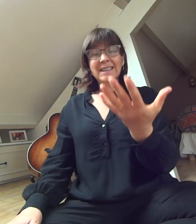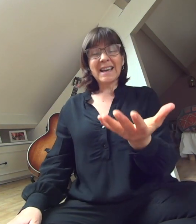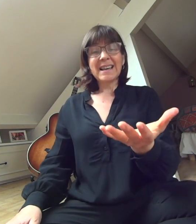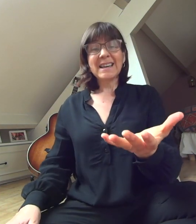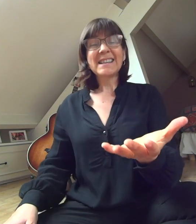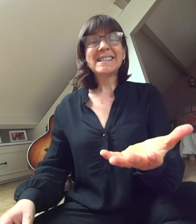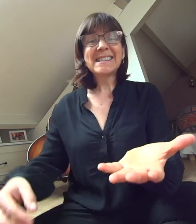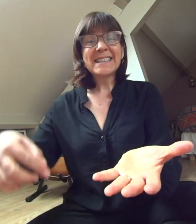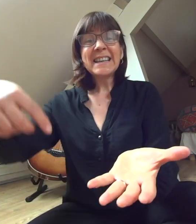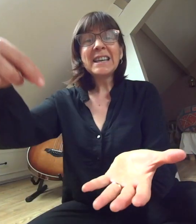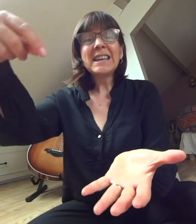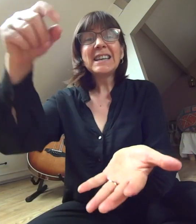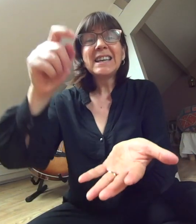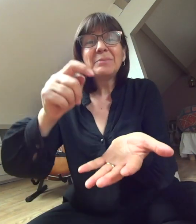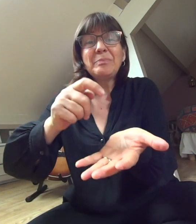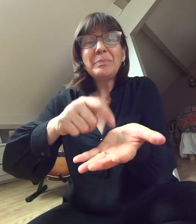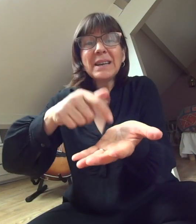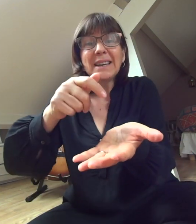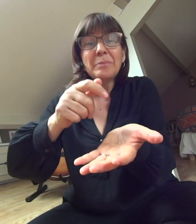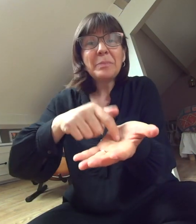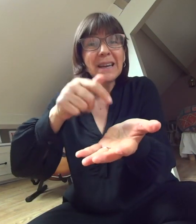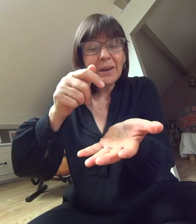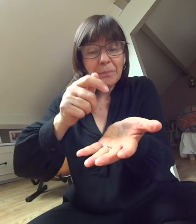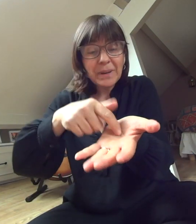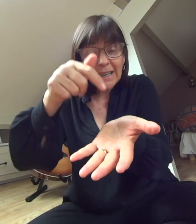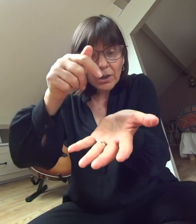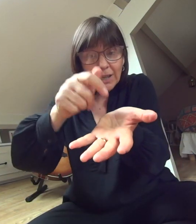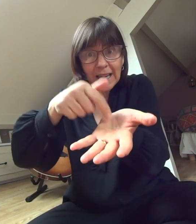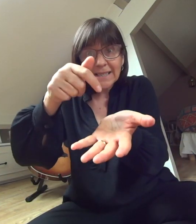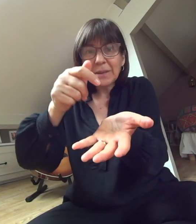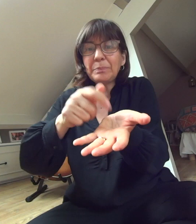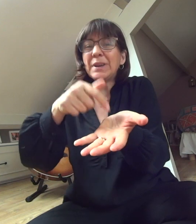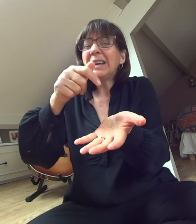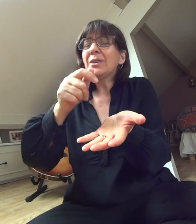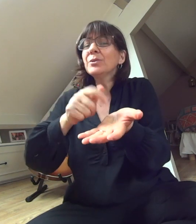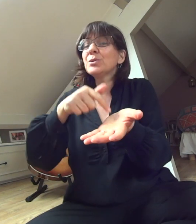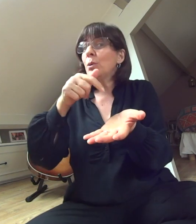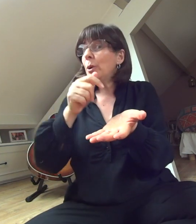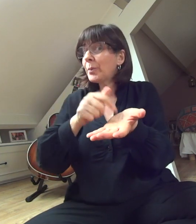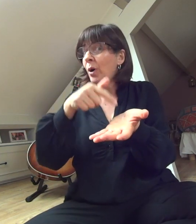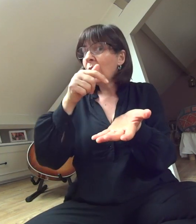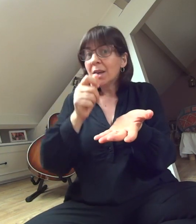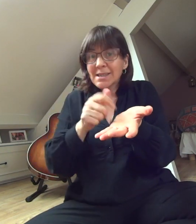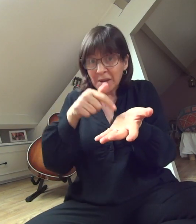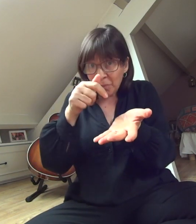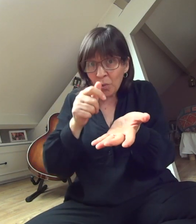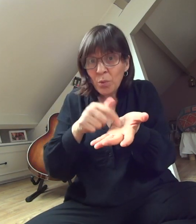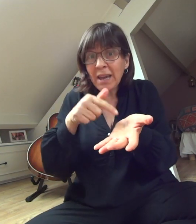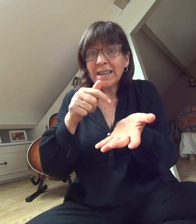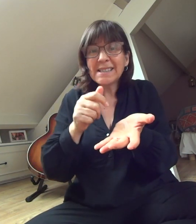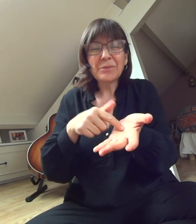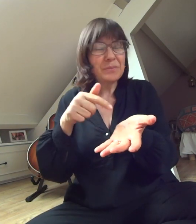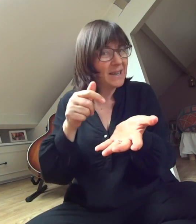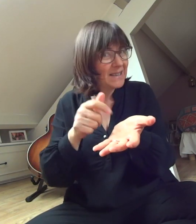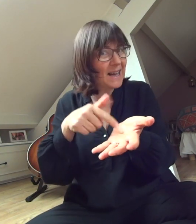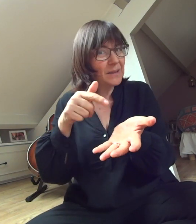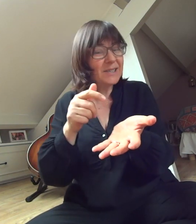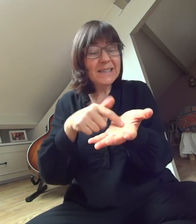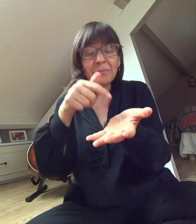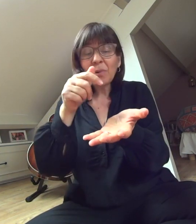Qu'est-ce qui pique, pique, pique ? Qu'est-ce qui pique quand on le prend ? C'est mon hérisson, mesdames, c'est mon